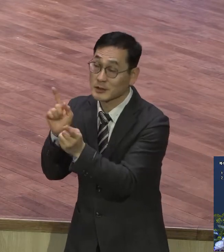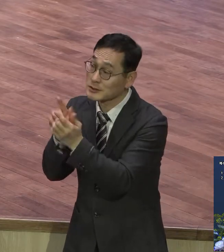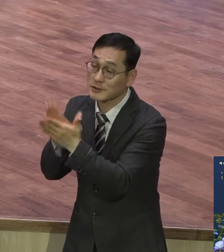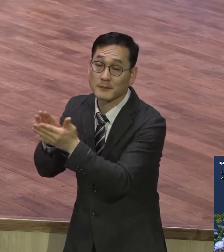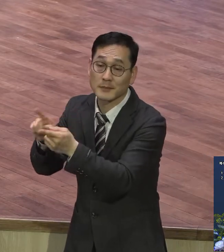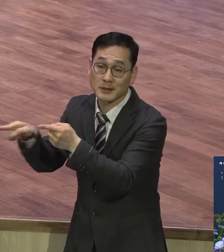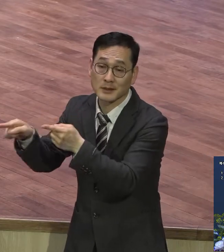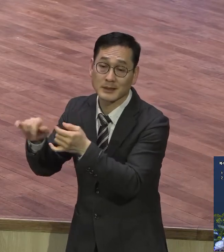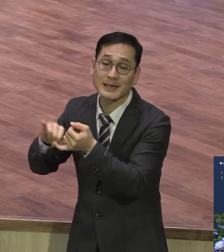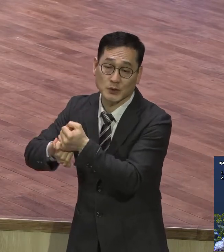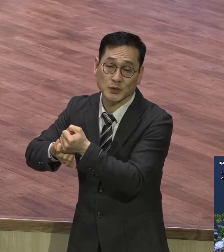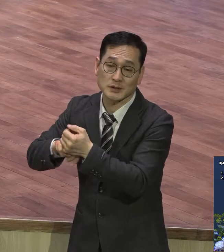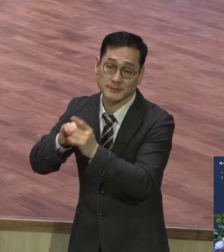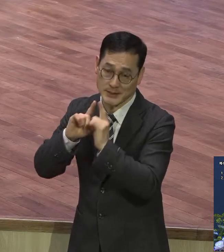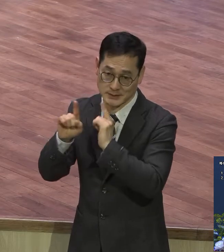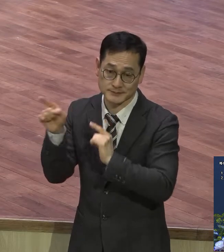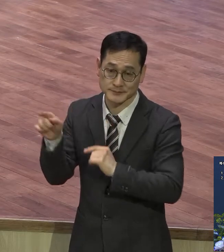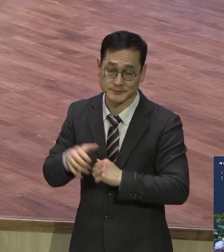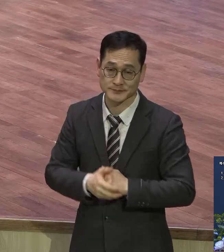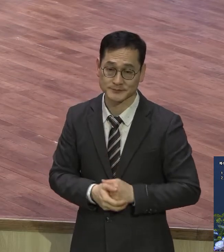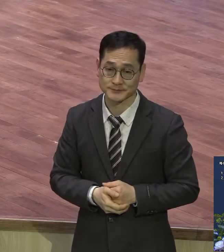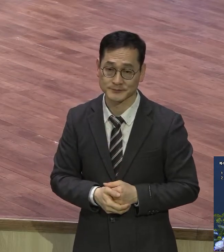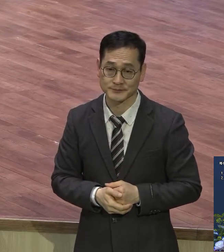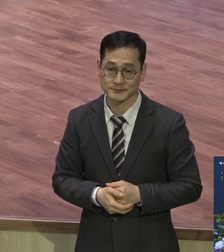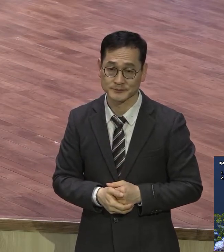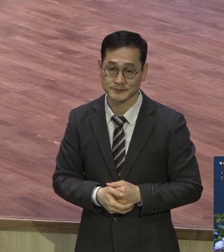말씀입니다 이걸 체험하고 살아야 돼요